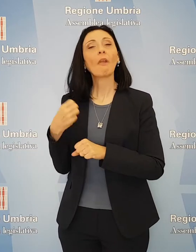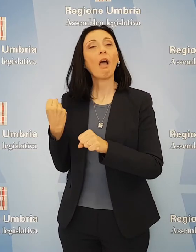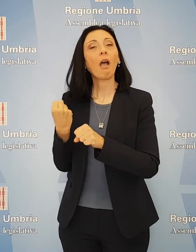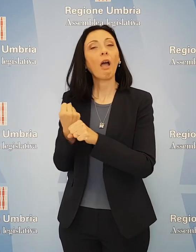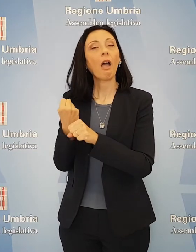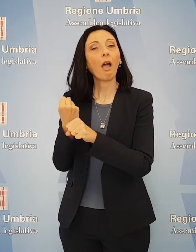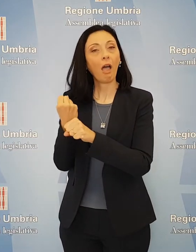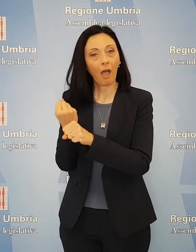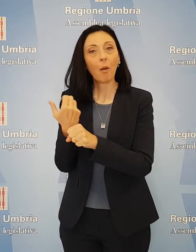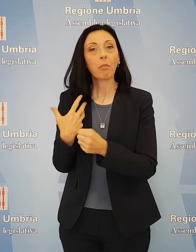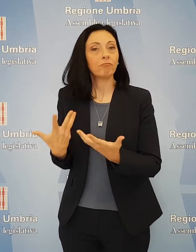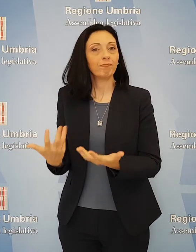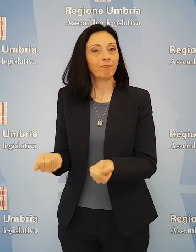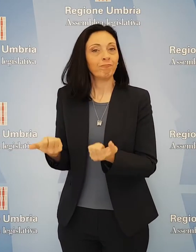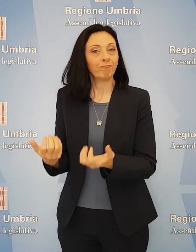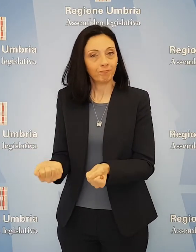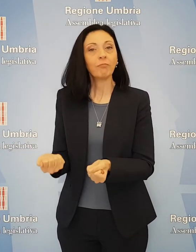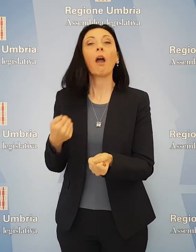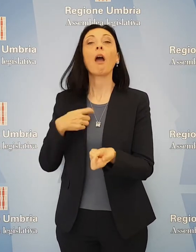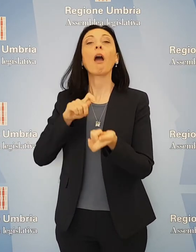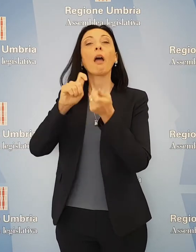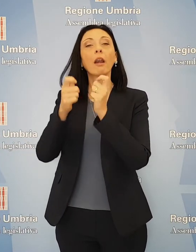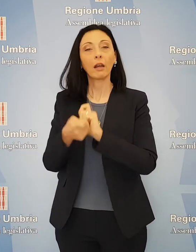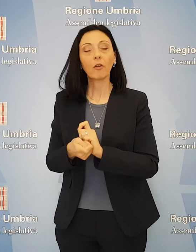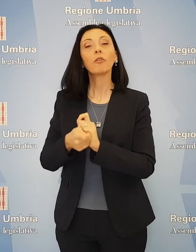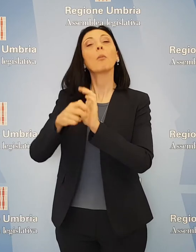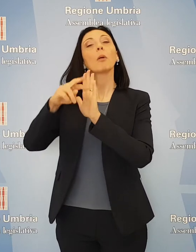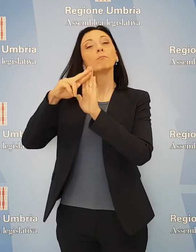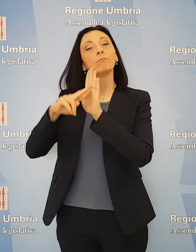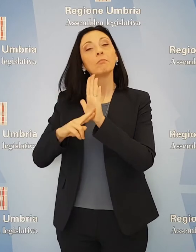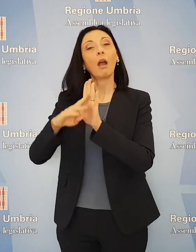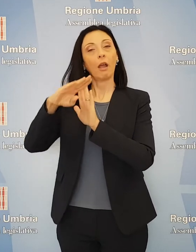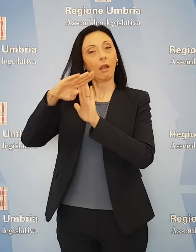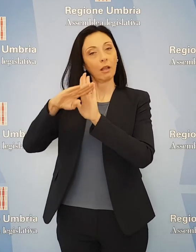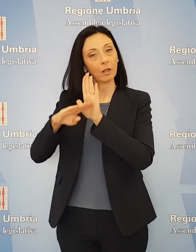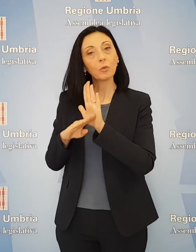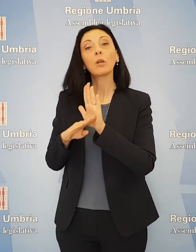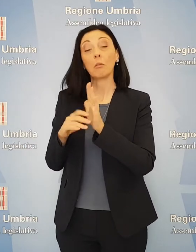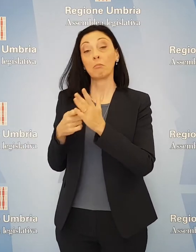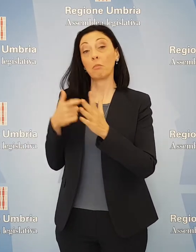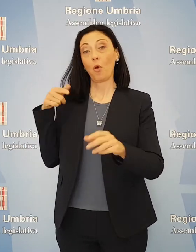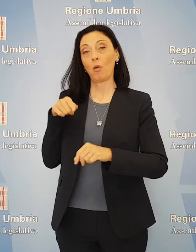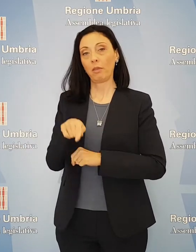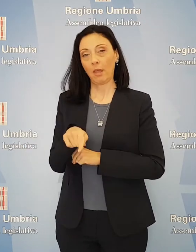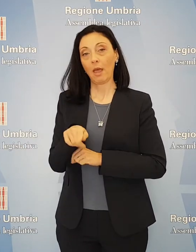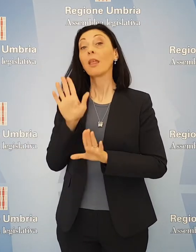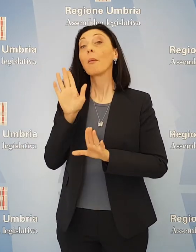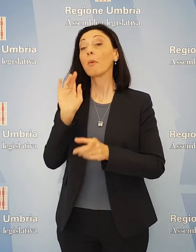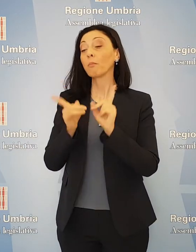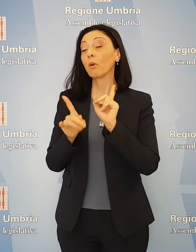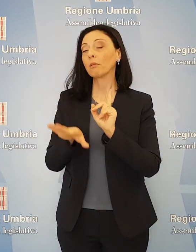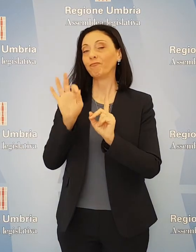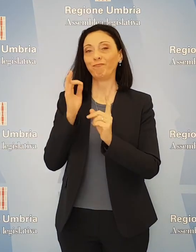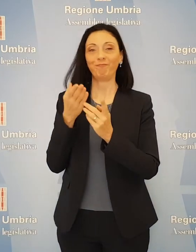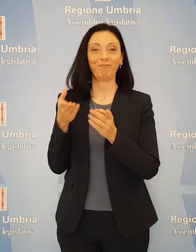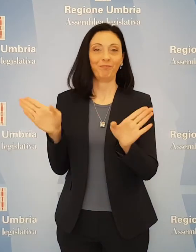'attuazione delle riforme regolamentarie e statutarie maggiormente incisive che richiedono scelte politiche di ampio